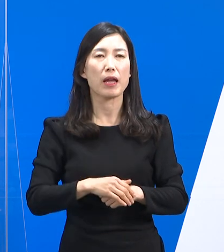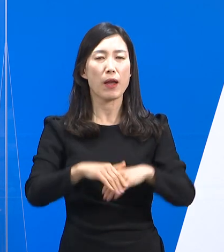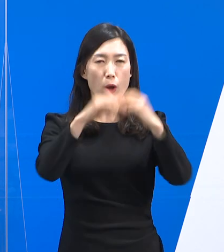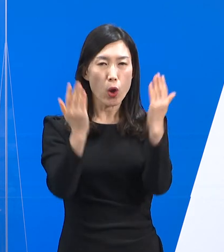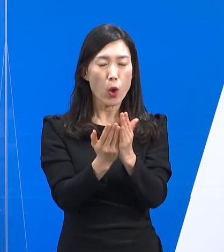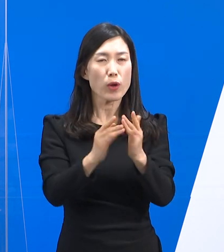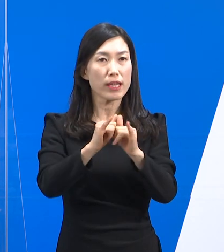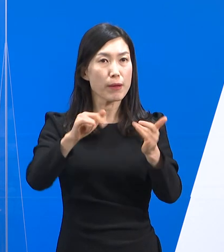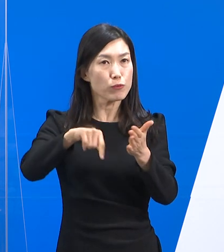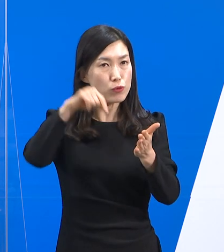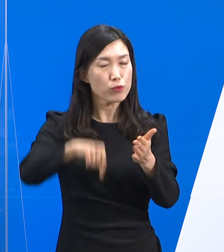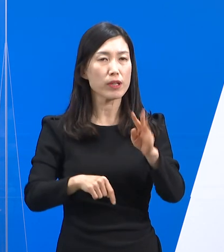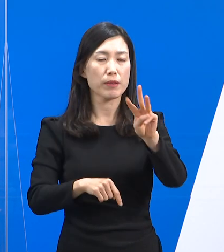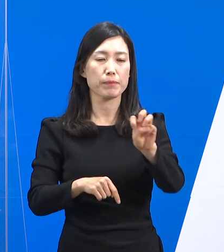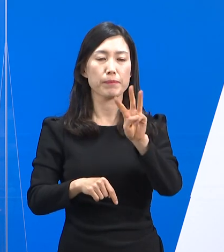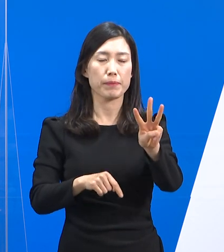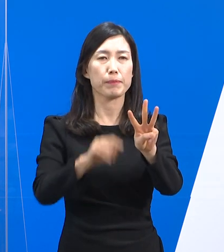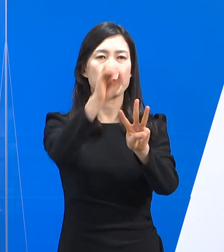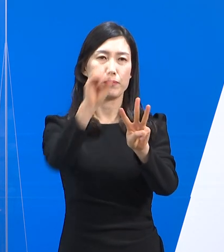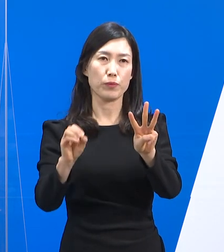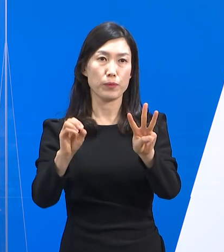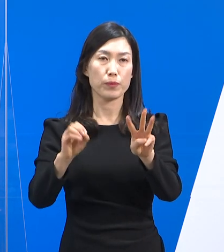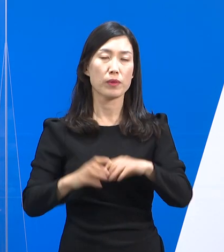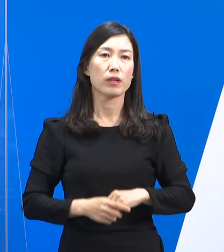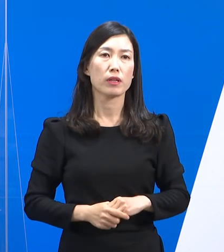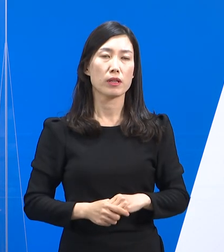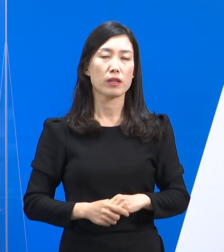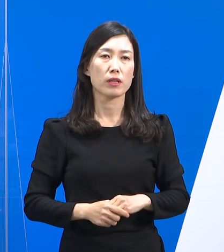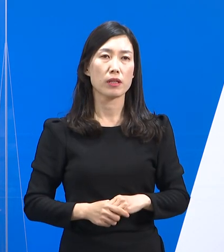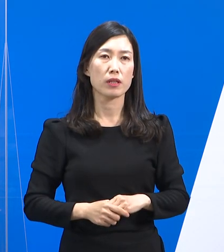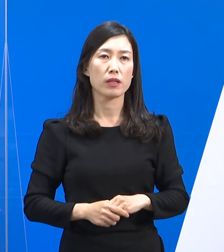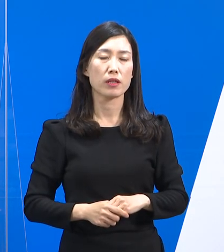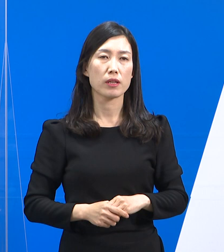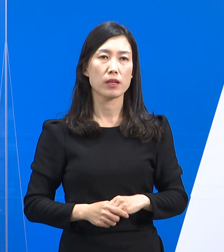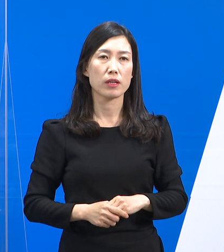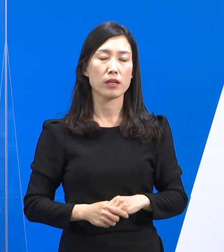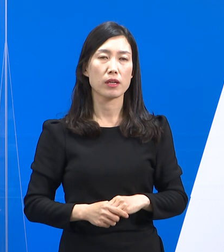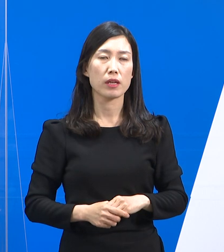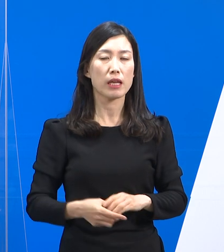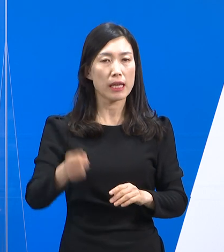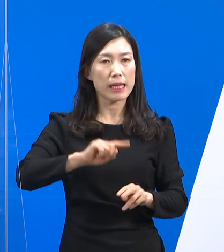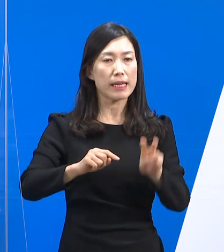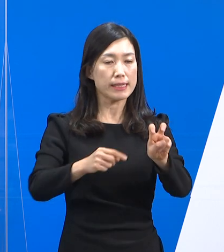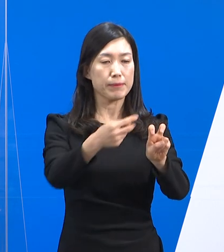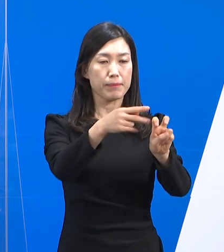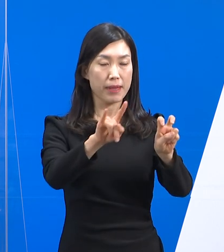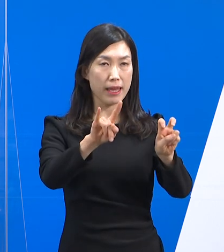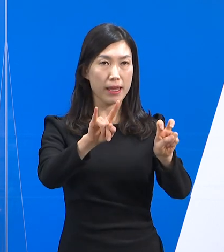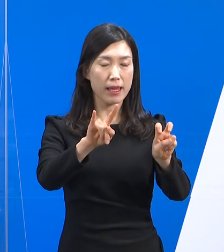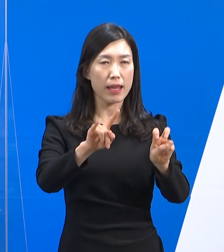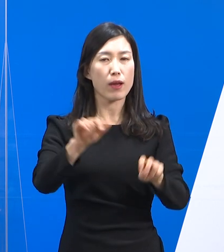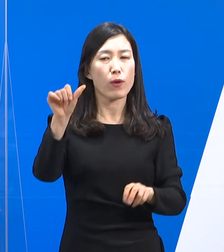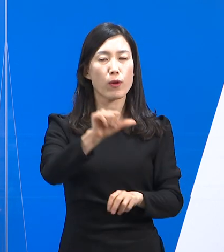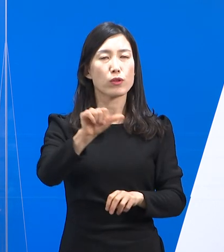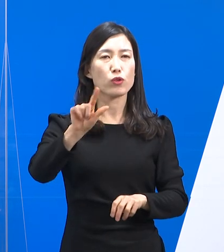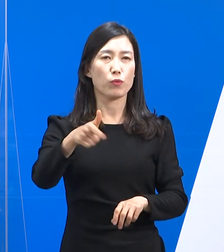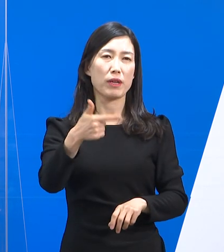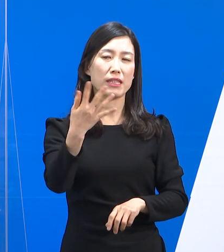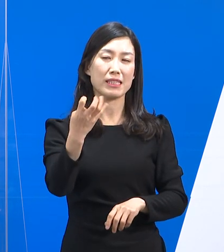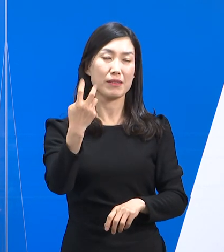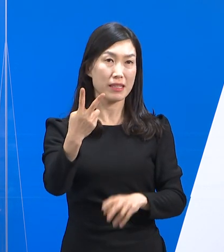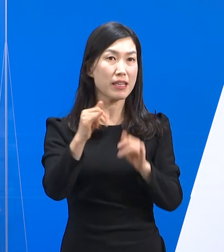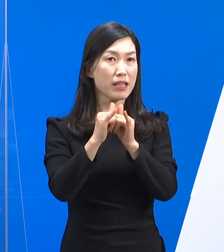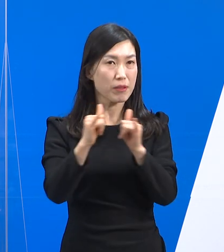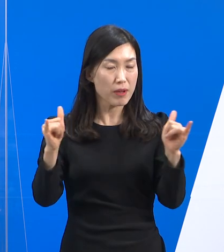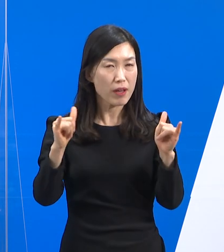전체 확진자 중 33%를 차지했습니다. 다음으로 20대가 총 5,364명의